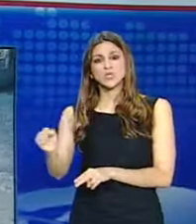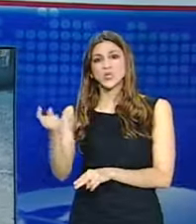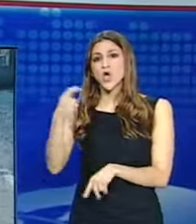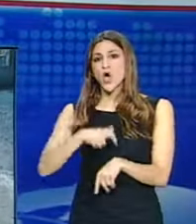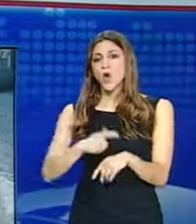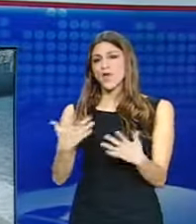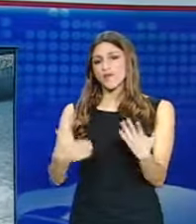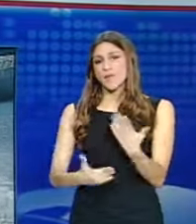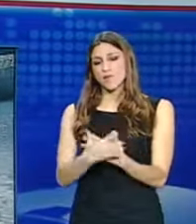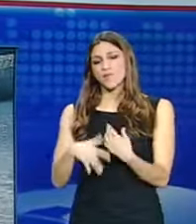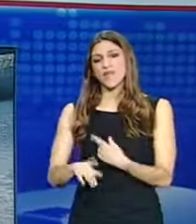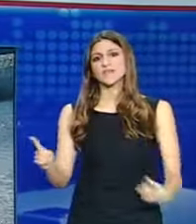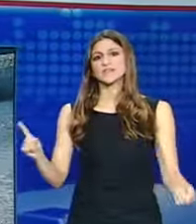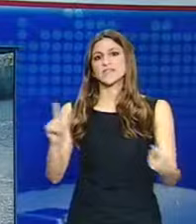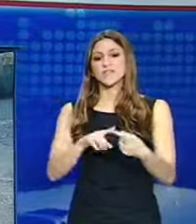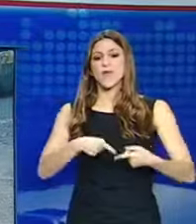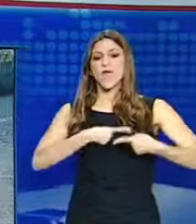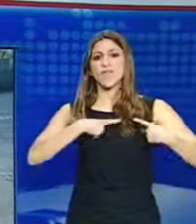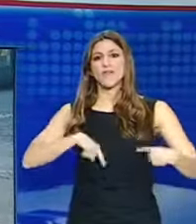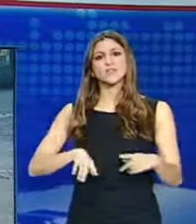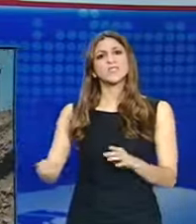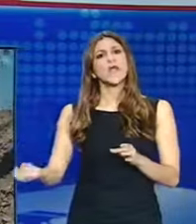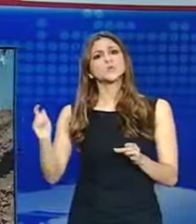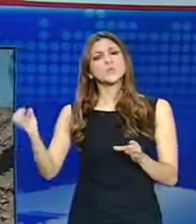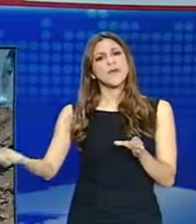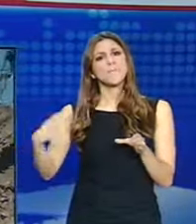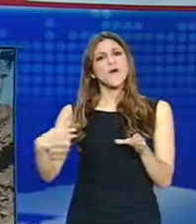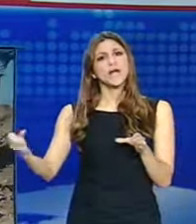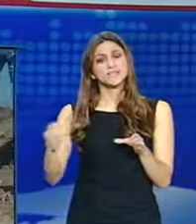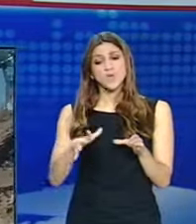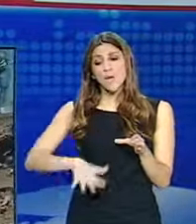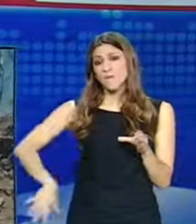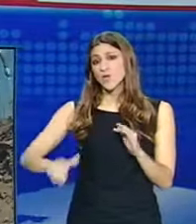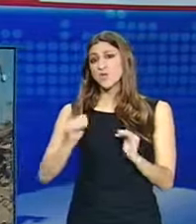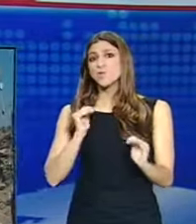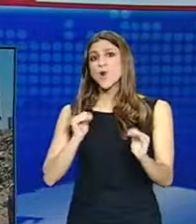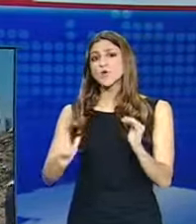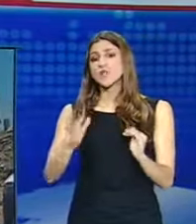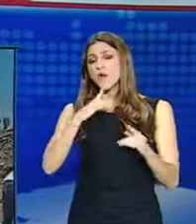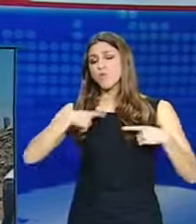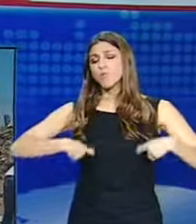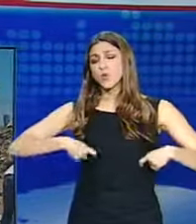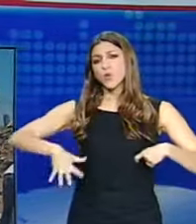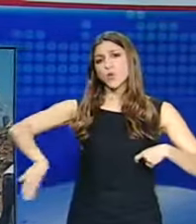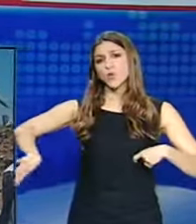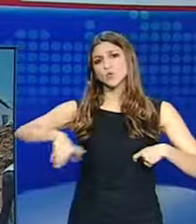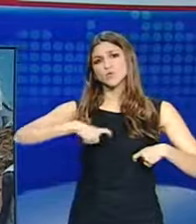Αξιού είναι από τις σημαντικότερες περιβαλλοντικές περιοχές της χώρας και προστατεύεται από τη Σύμβαση Ραμψάρ και ανήκει στο δίκτυο περιοχών Νατούρα.